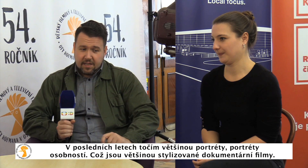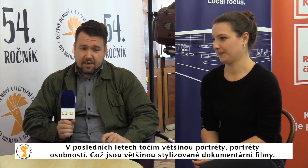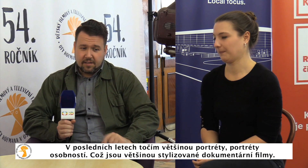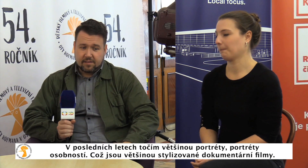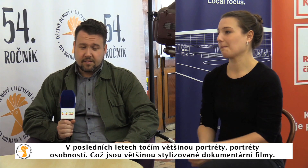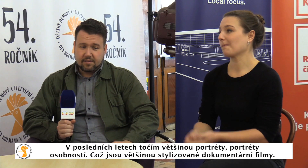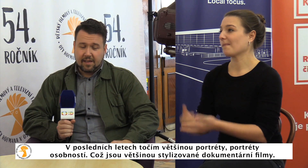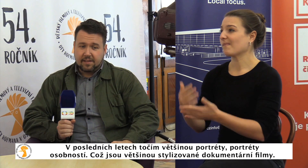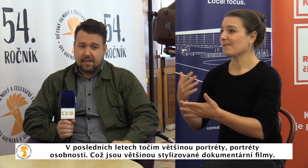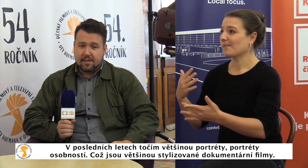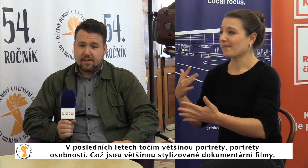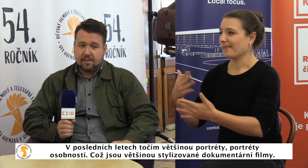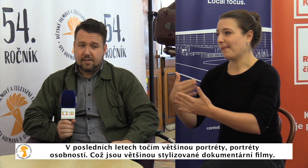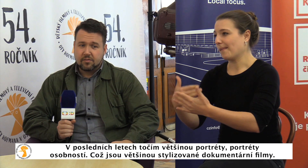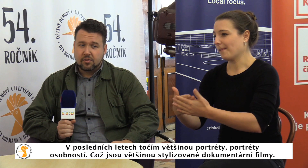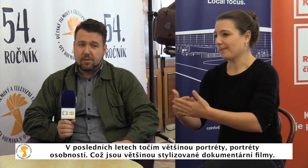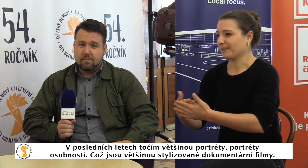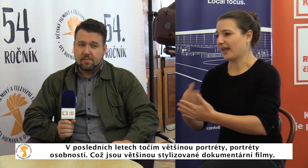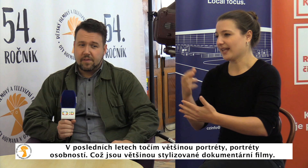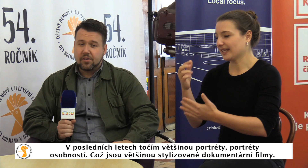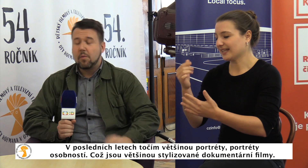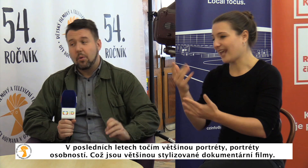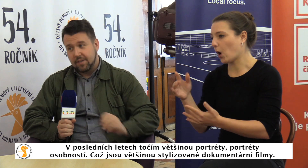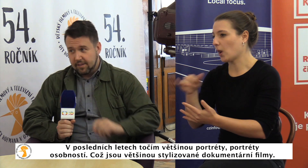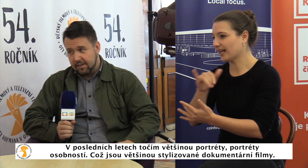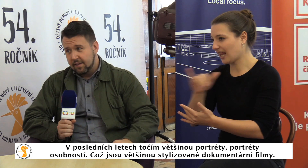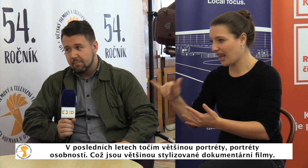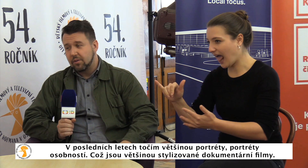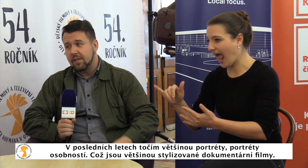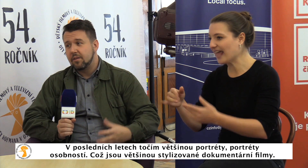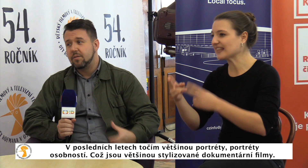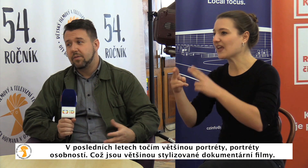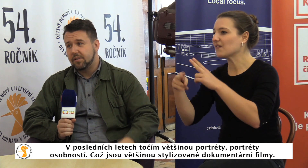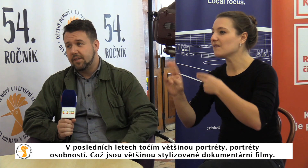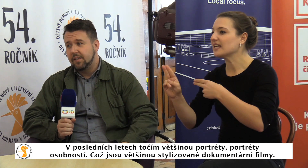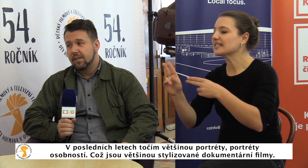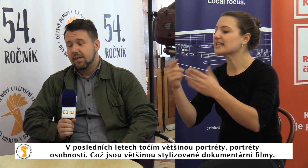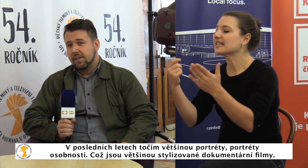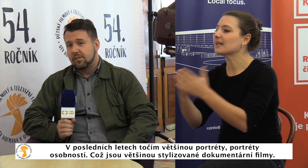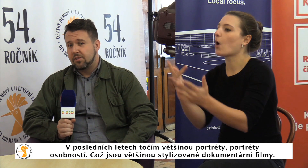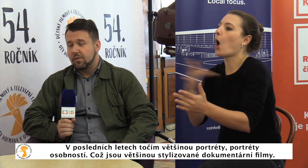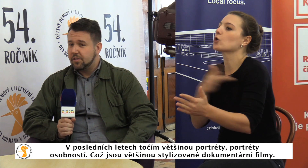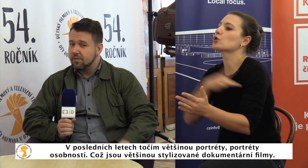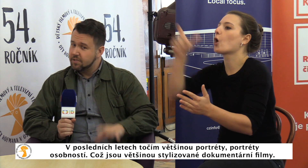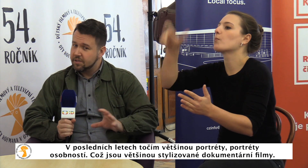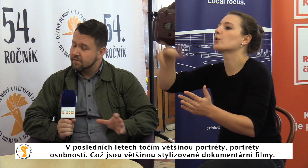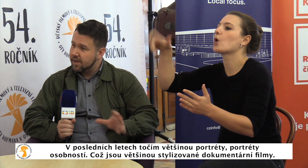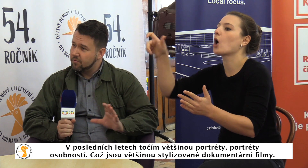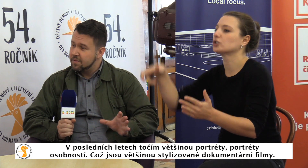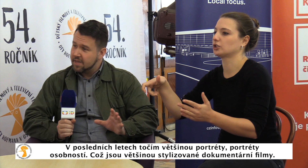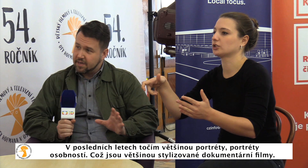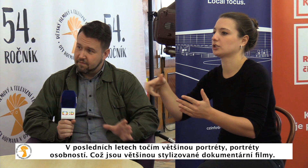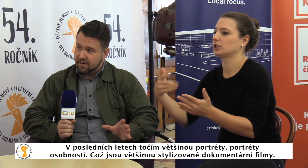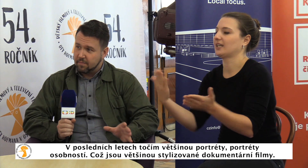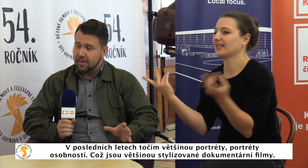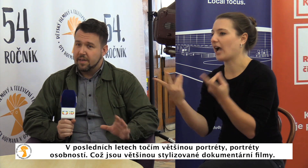posledních letech točím většinou portréty, portréty osobností, což jsou většinou stylizované